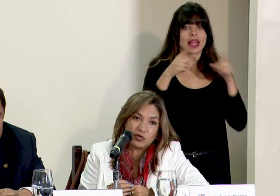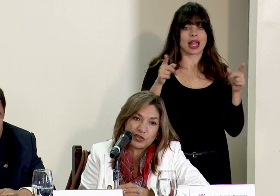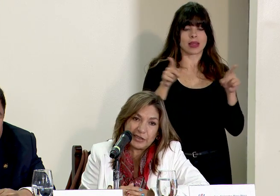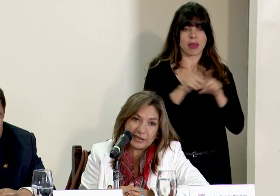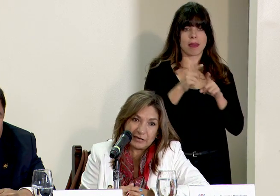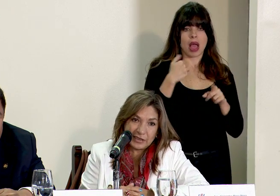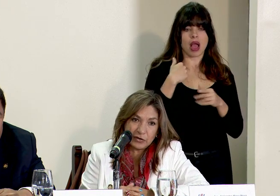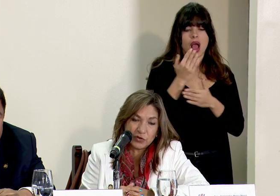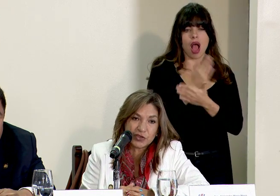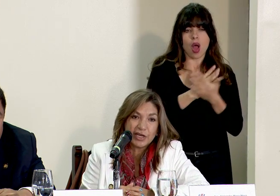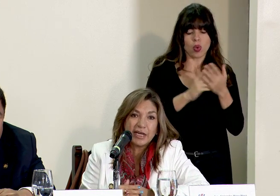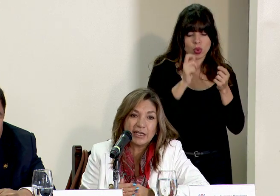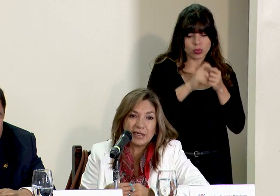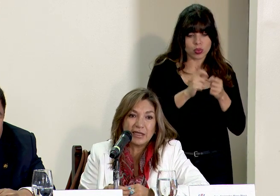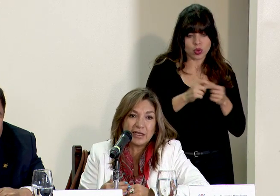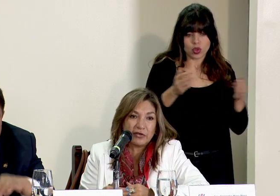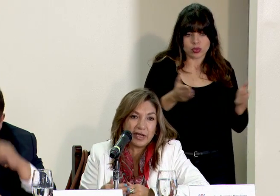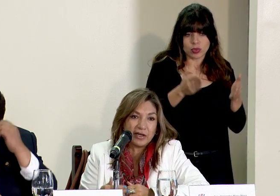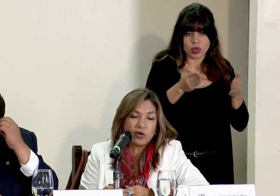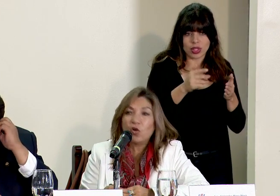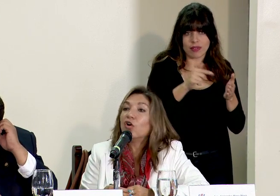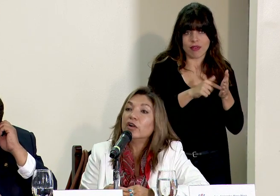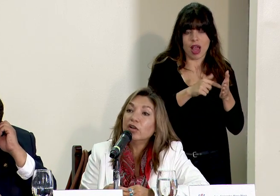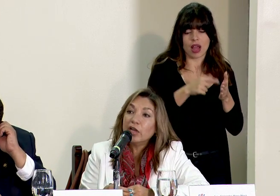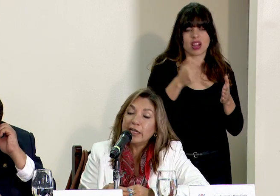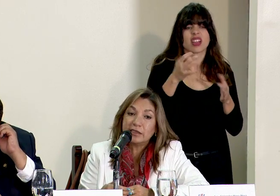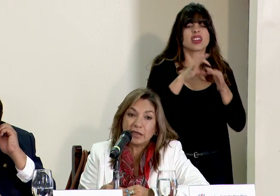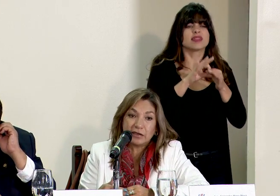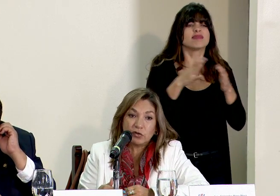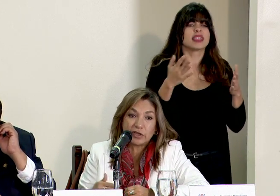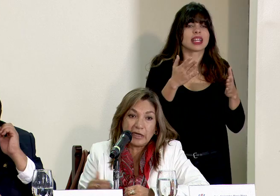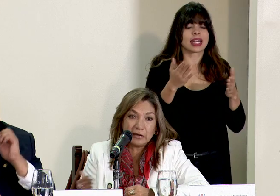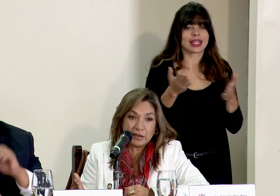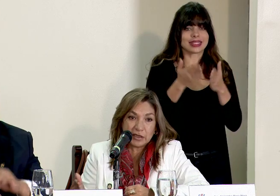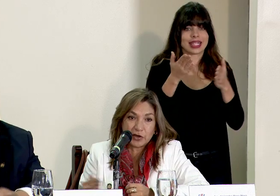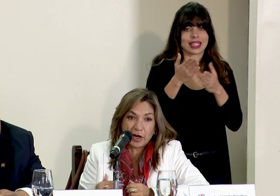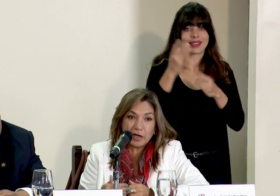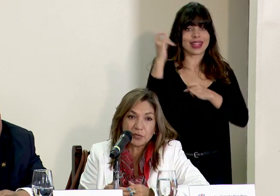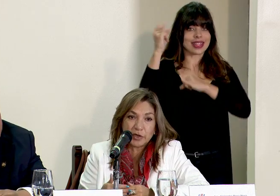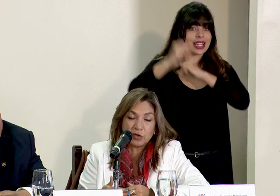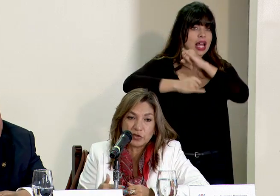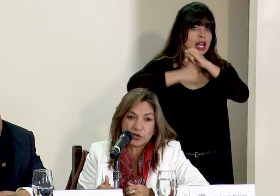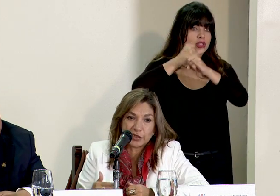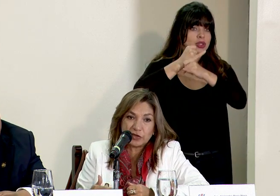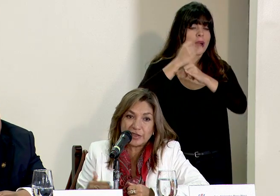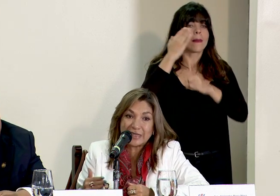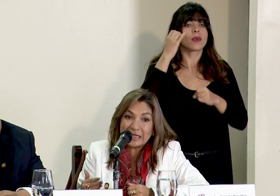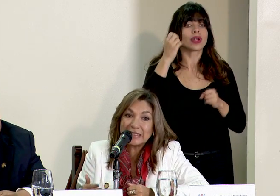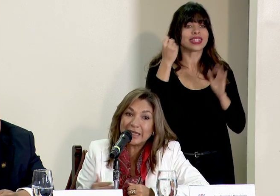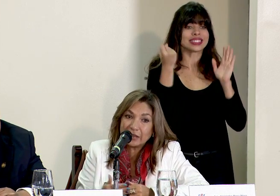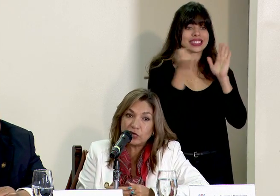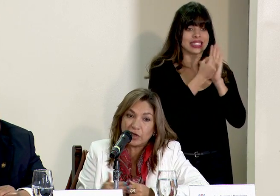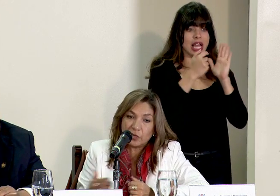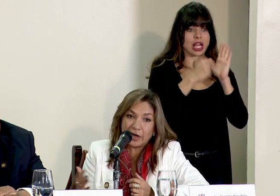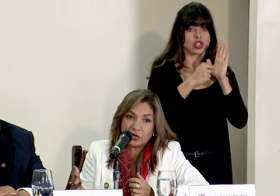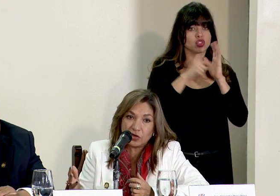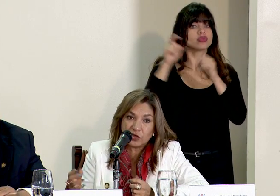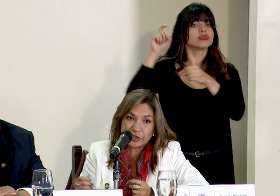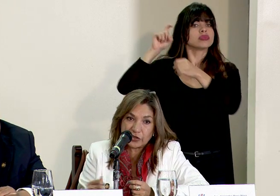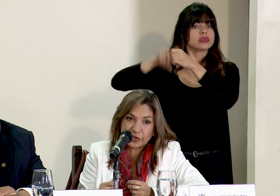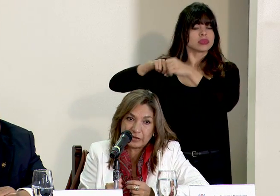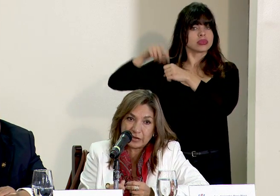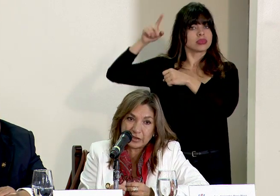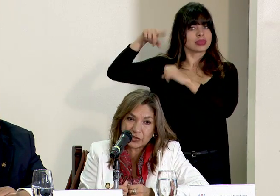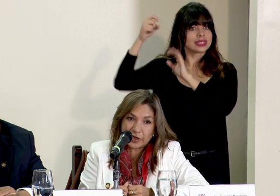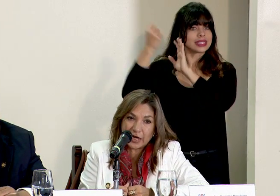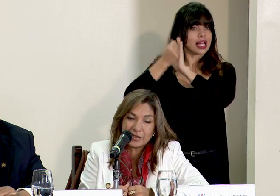hay algunos incentivos que tienen que ver con incentivos internacionales porque nuestro sello está inscrito en el marco